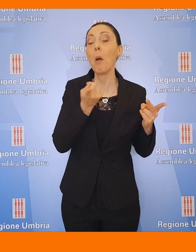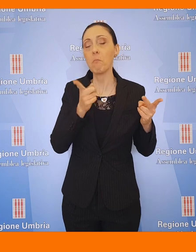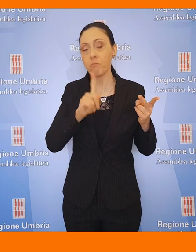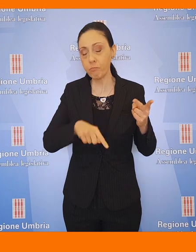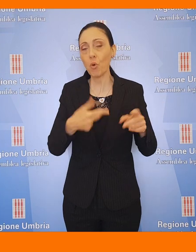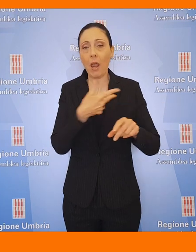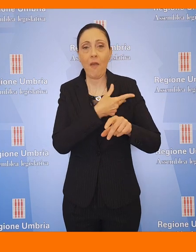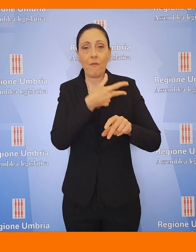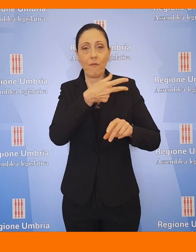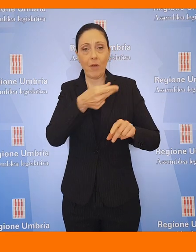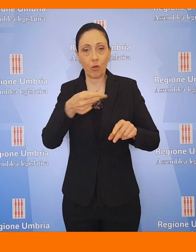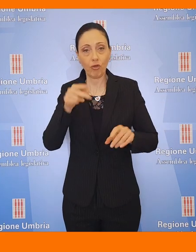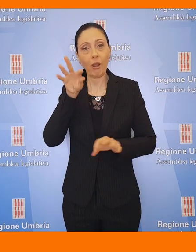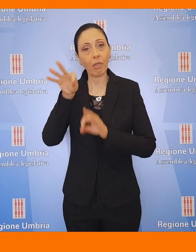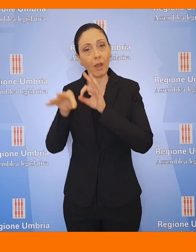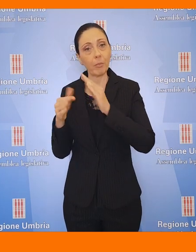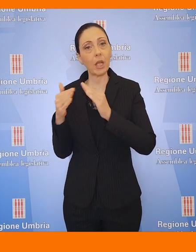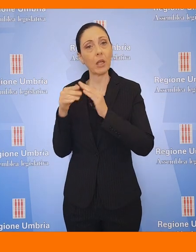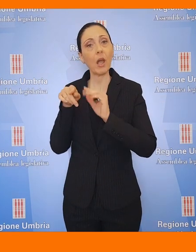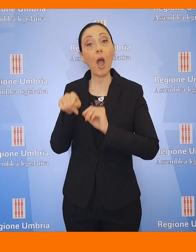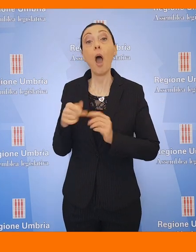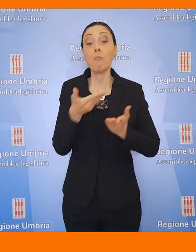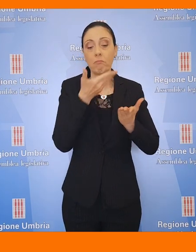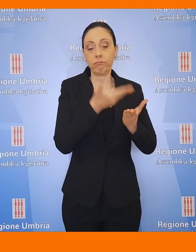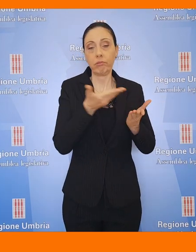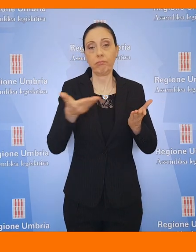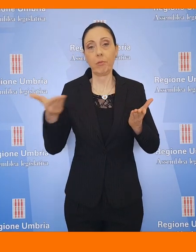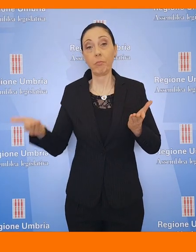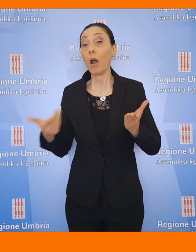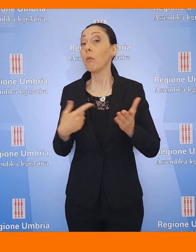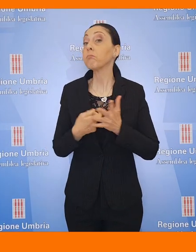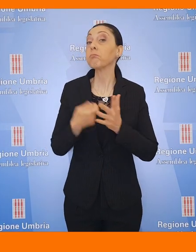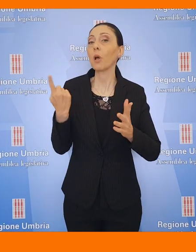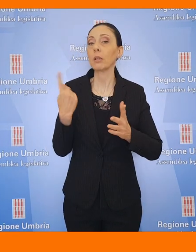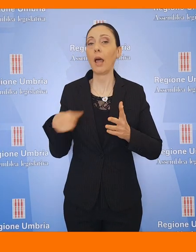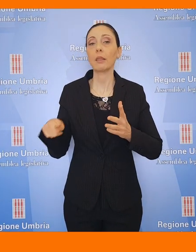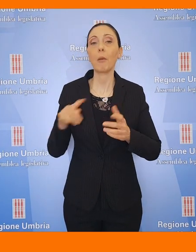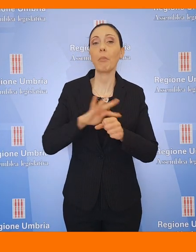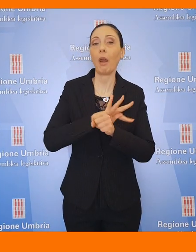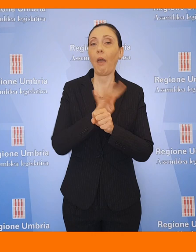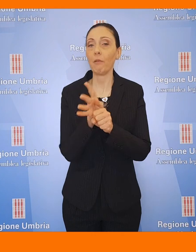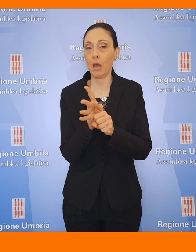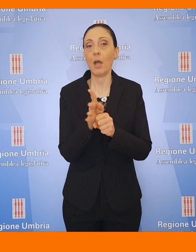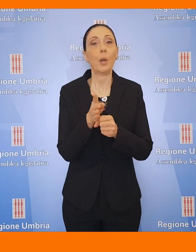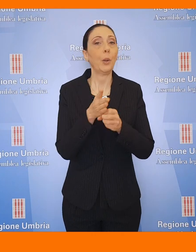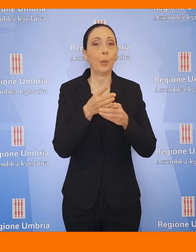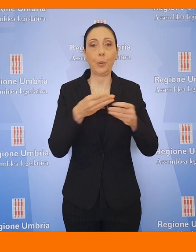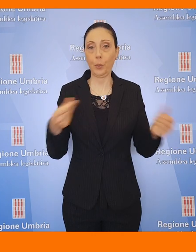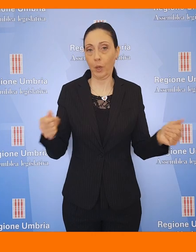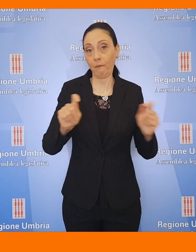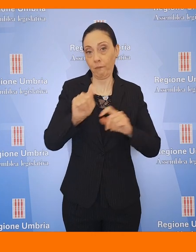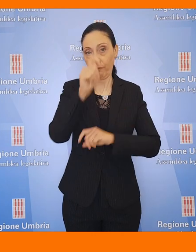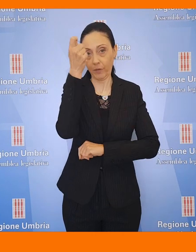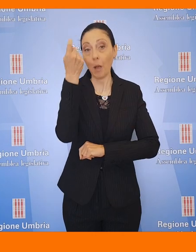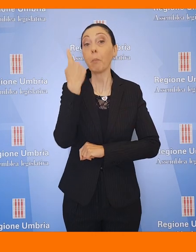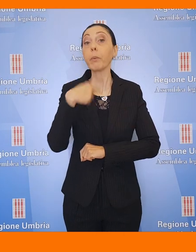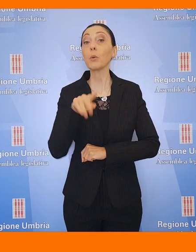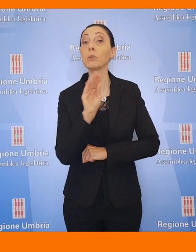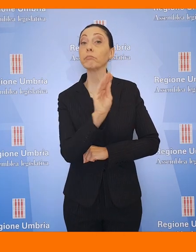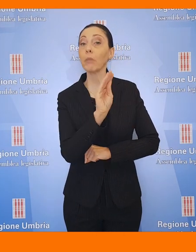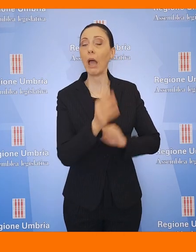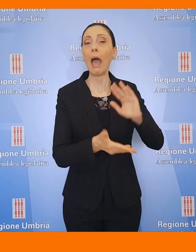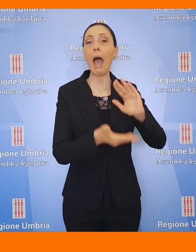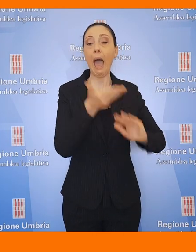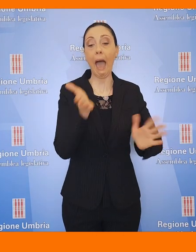vaccini e alle terapie domiciliari può rappresentare un'arma fondamentale per sconfiggere il virus. Pertanto chiedo all'assessore di